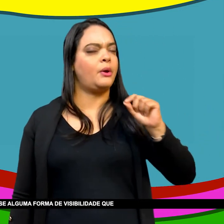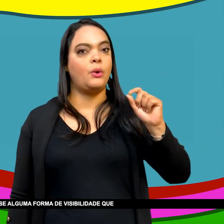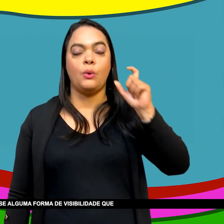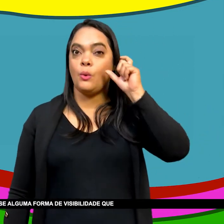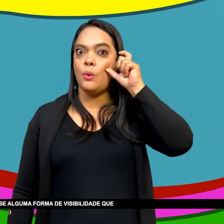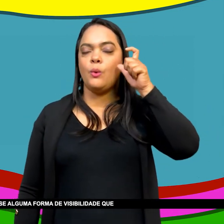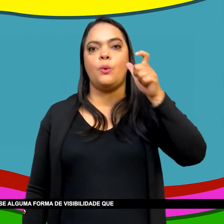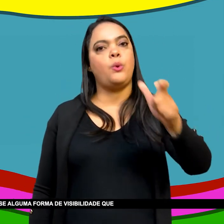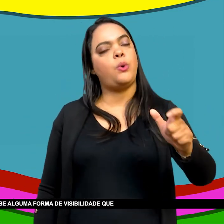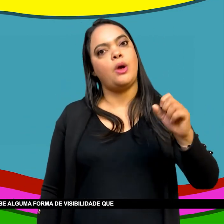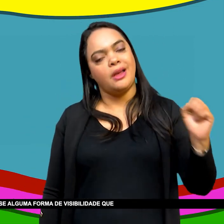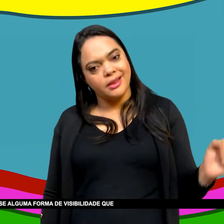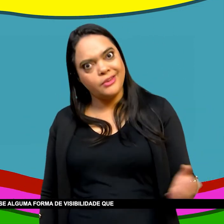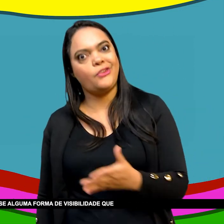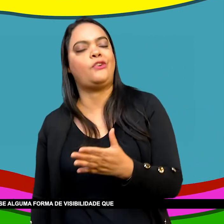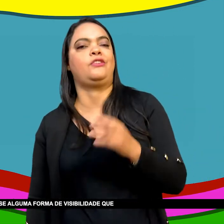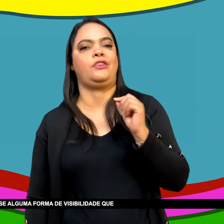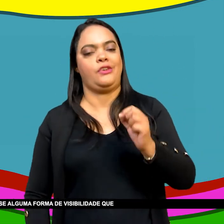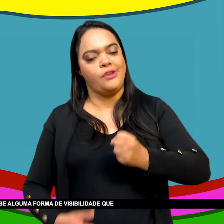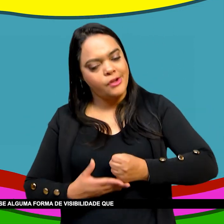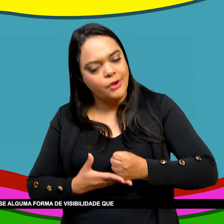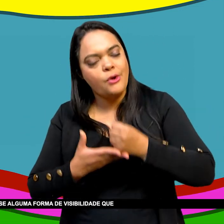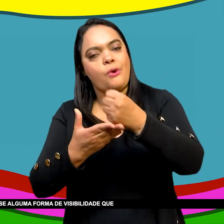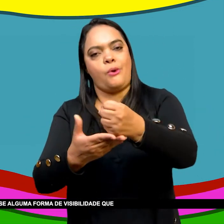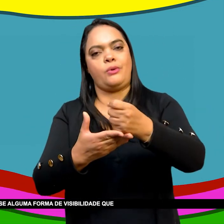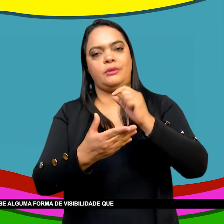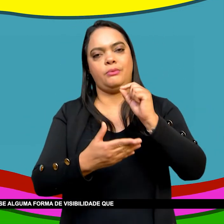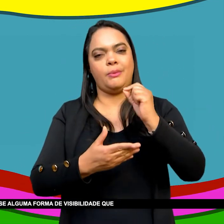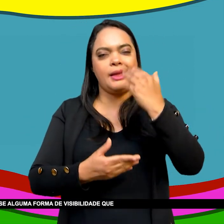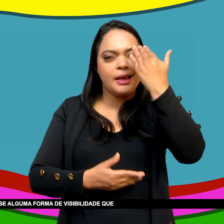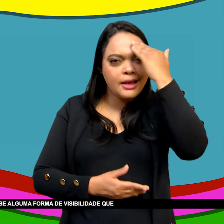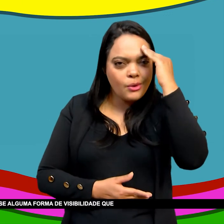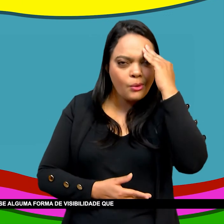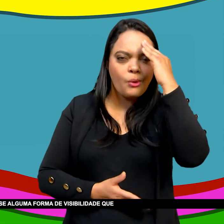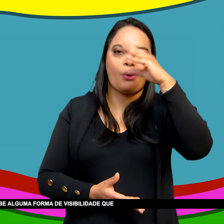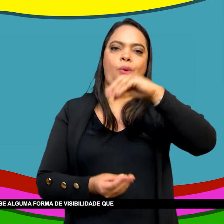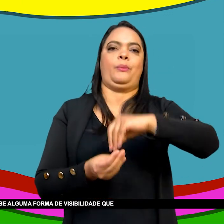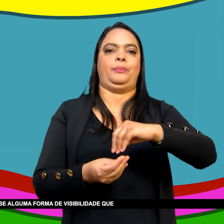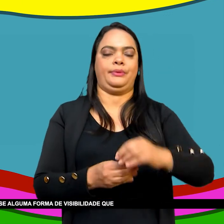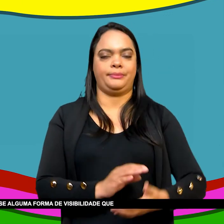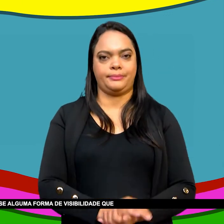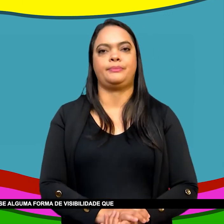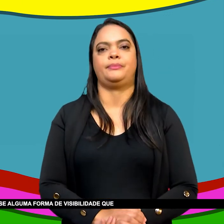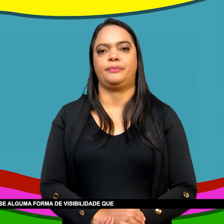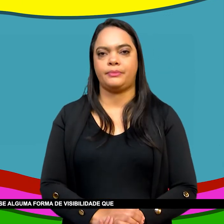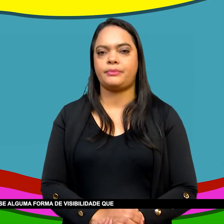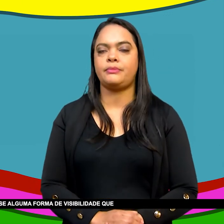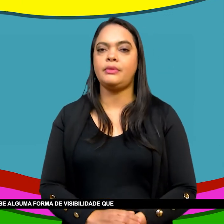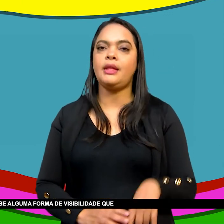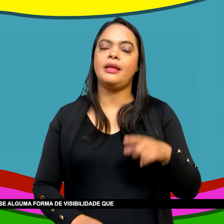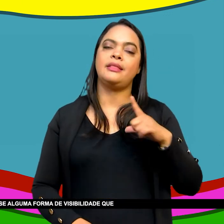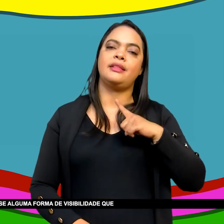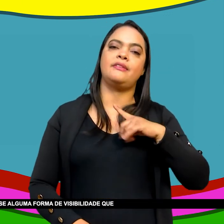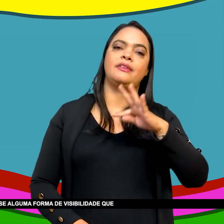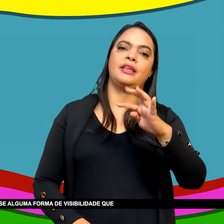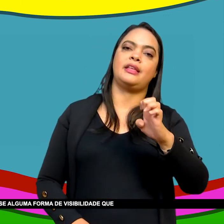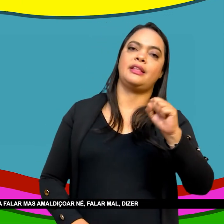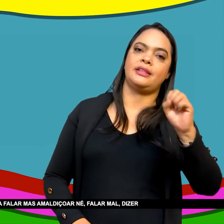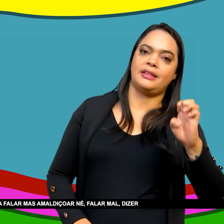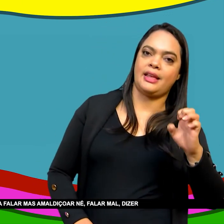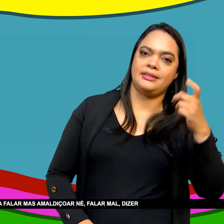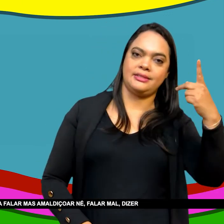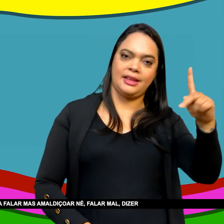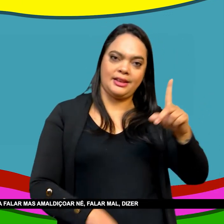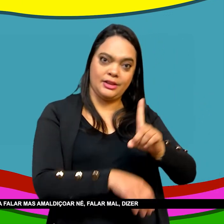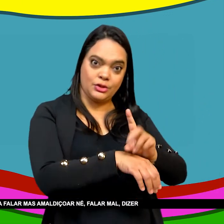não Que não Tinha ocorrido Aí se isso Não fosse possível Se houvesse Alguma forma De visibilidade Que